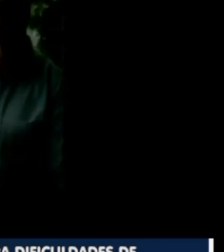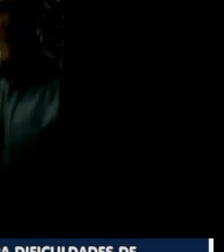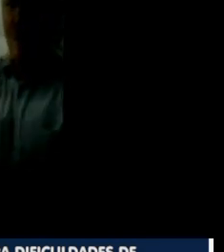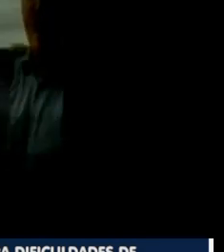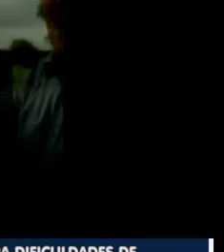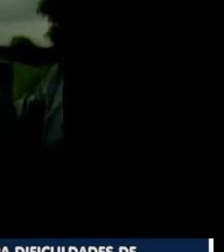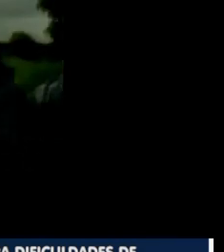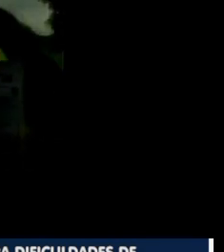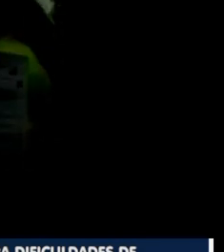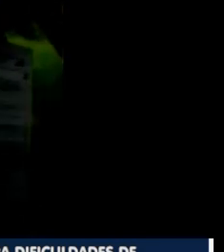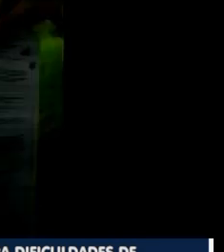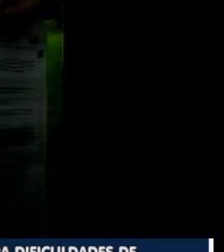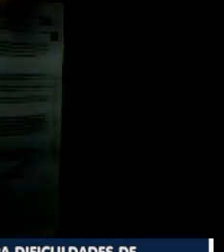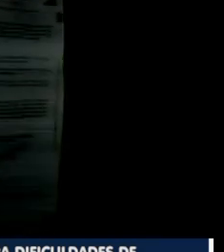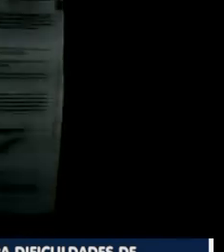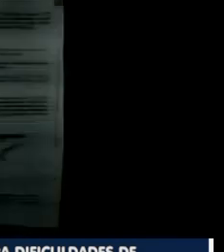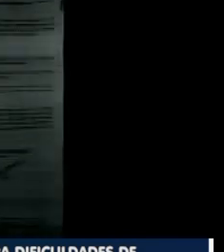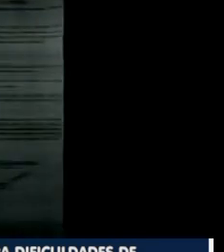pessoal? Aqui, ó.